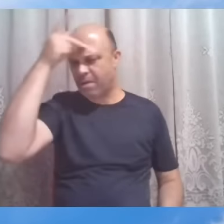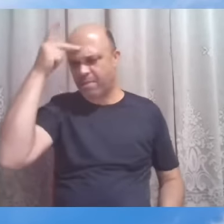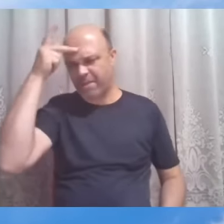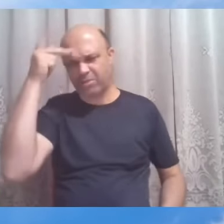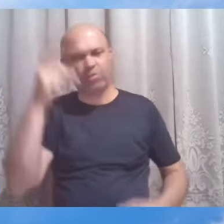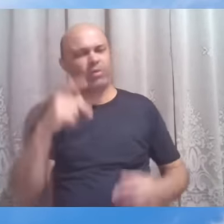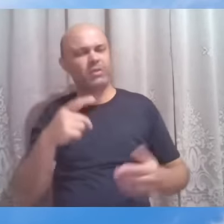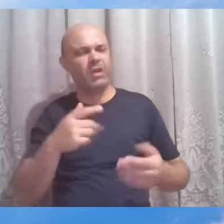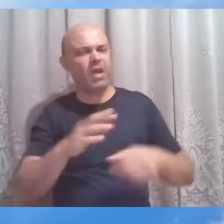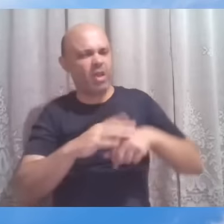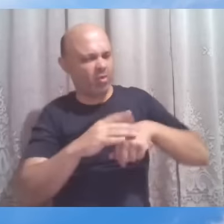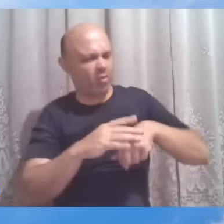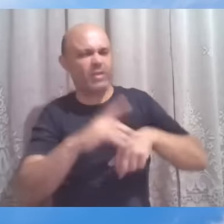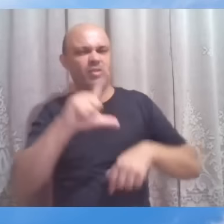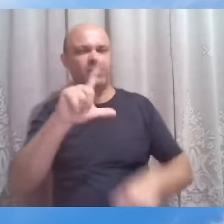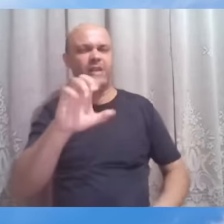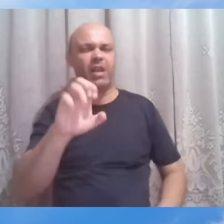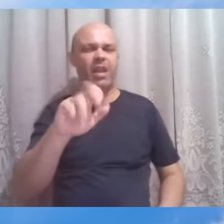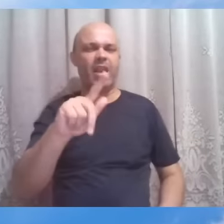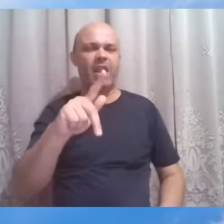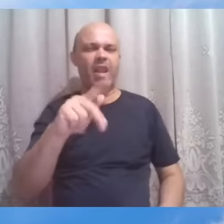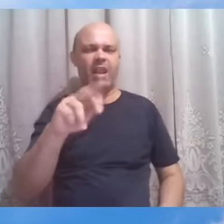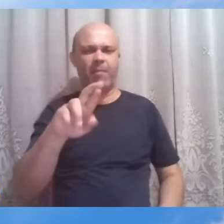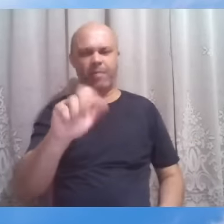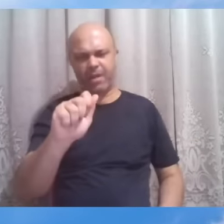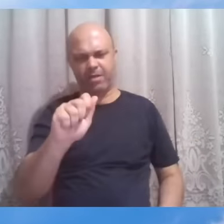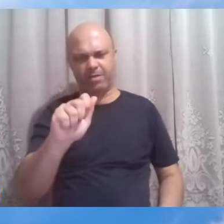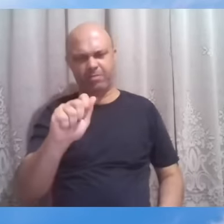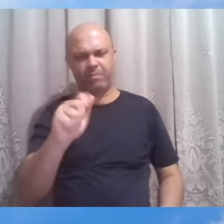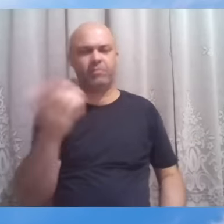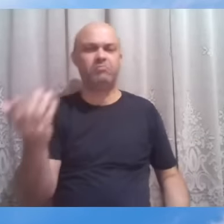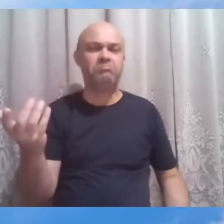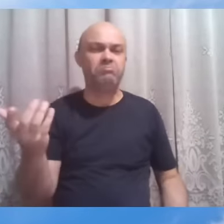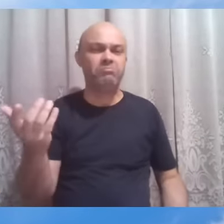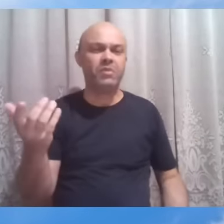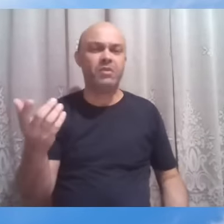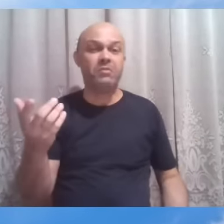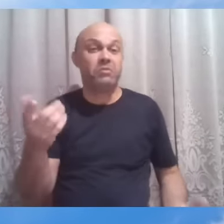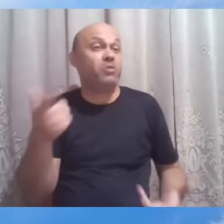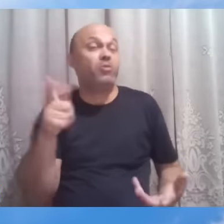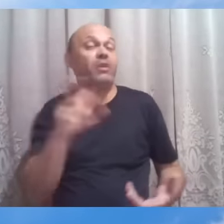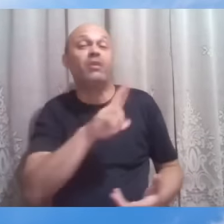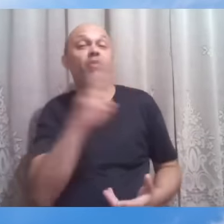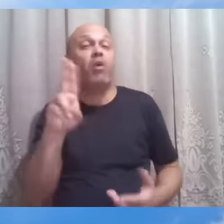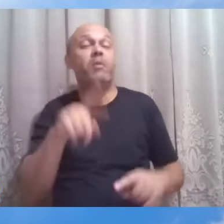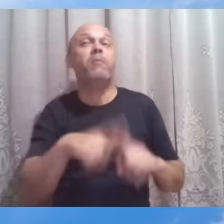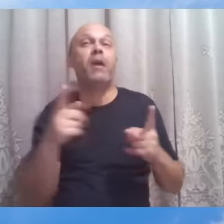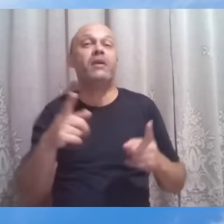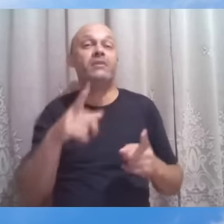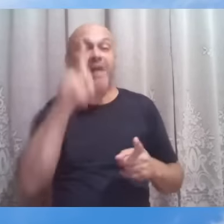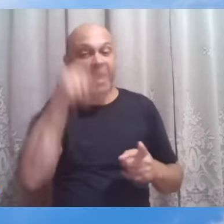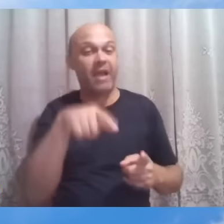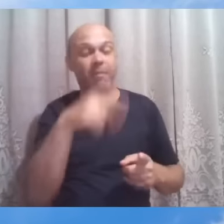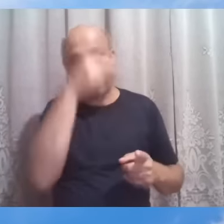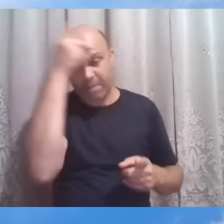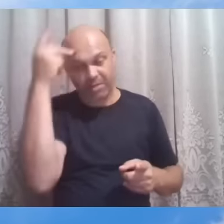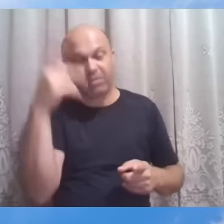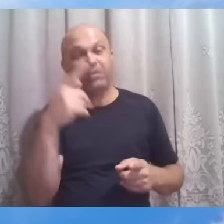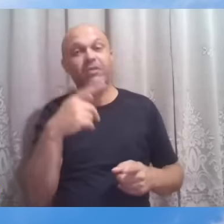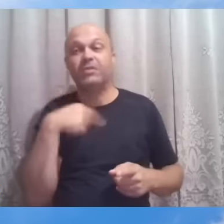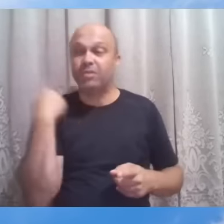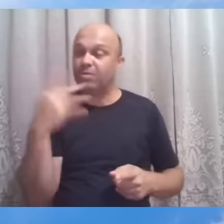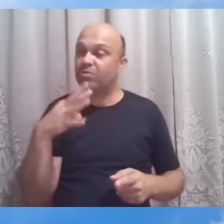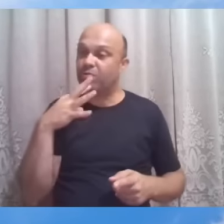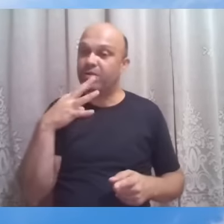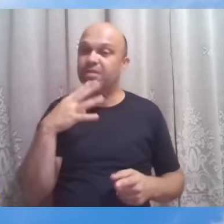nome especificamente, mas são os personagens da maior epopeia que o mundo já viu. Os anônimos,